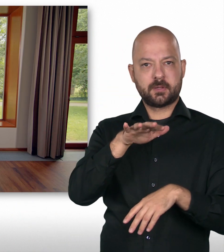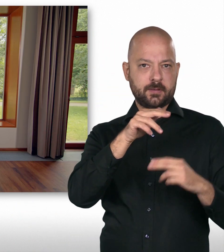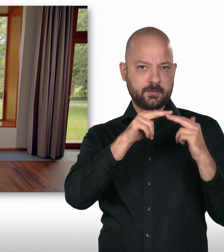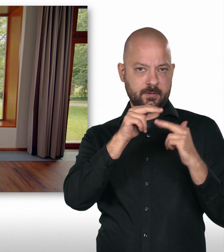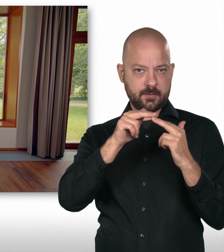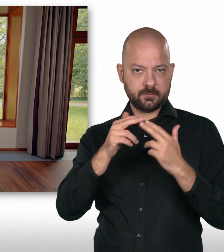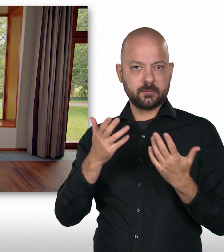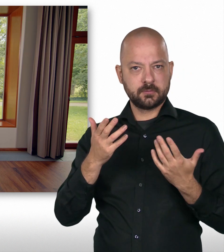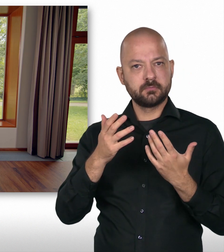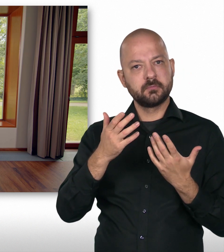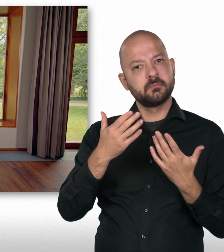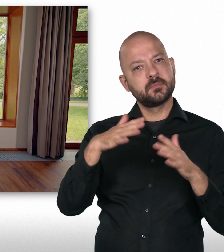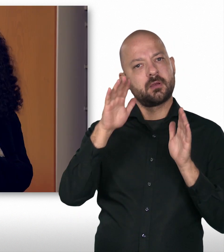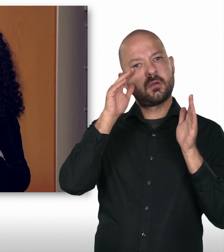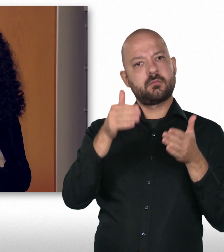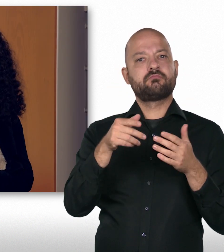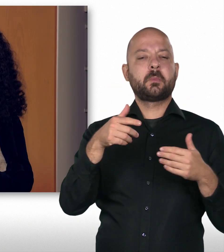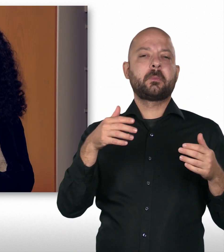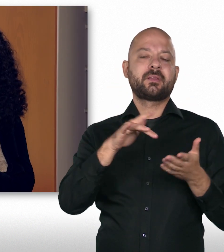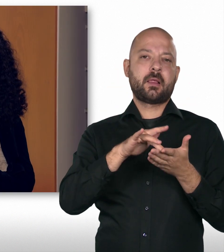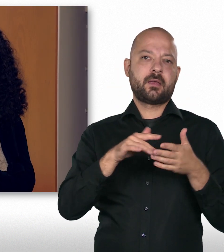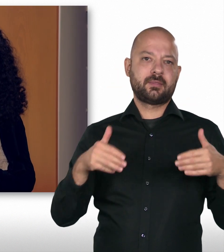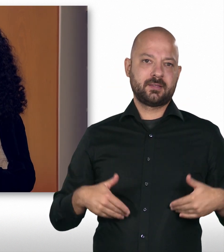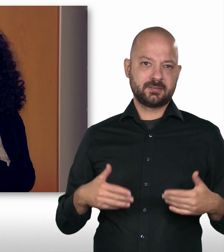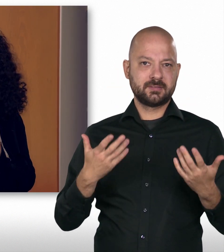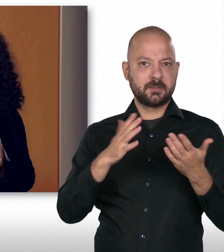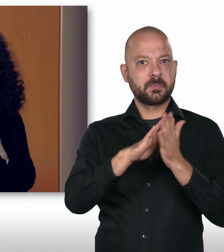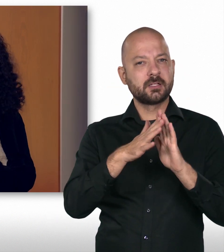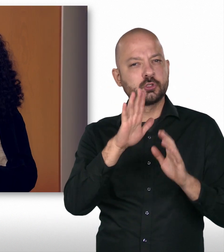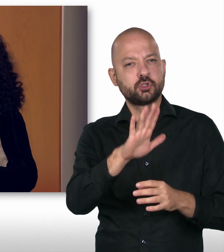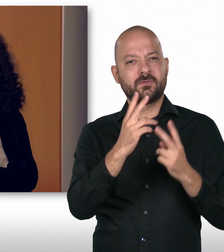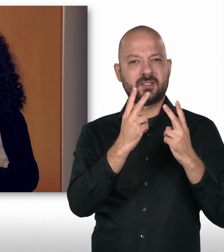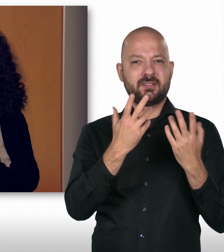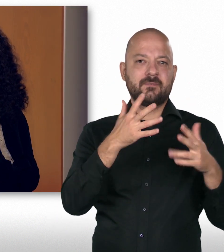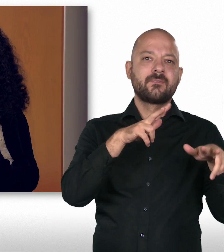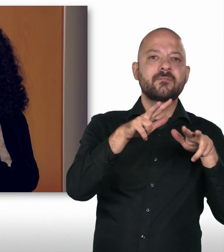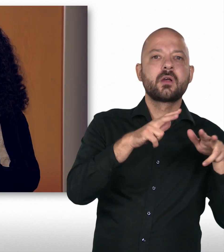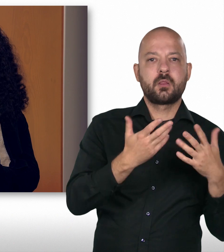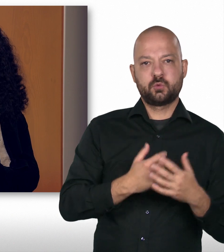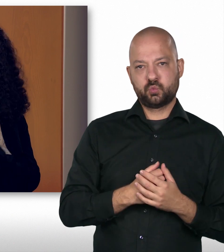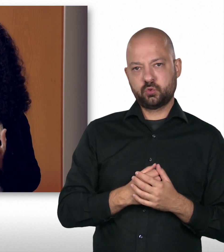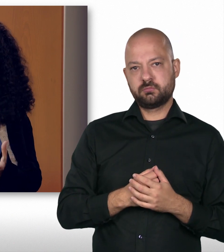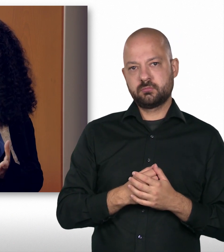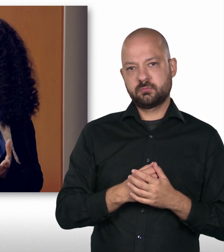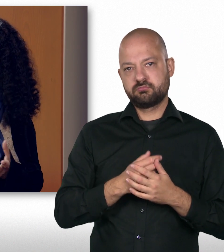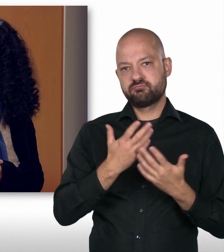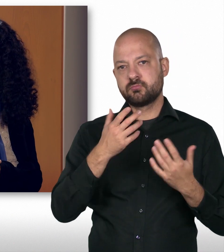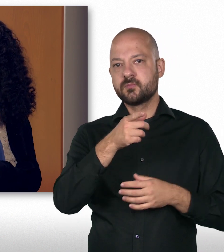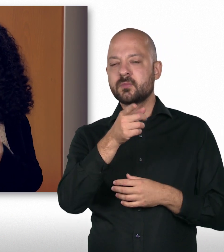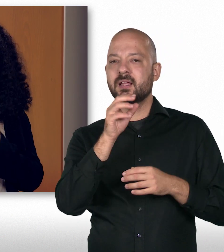hauptsächlich natürlich die Arbeit, im mittleren Dienst praktisch wichtig ist, nämlich die Verwaltung, die Arbeit in der